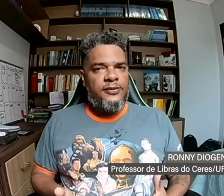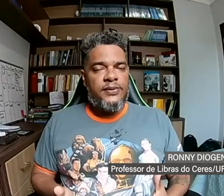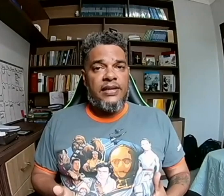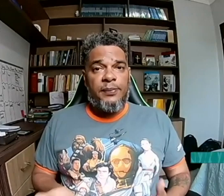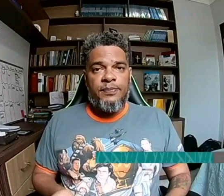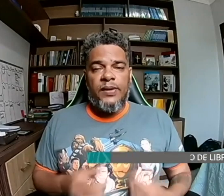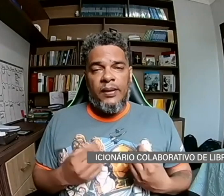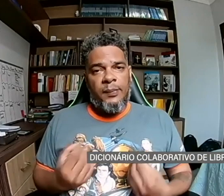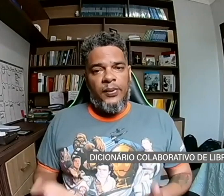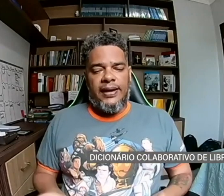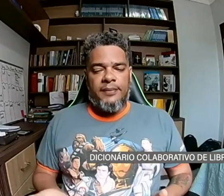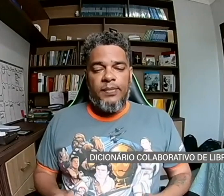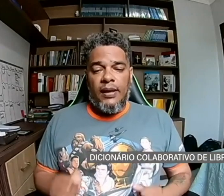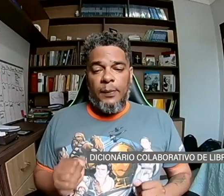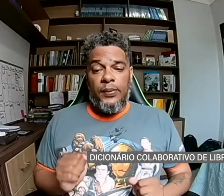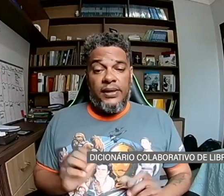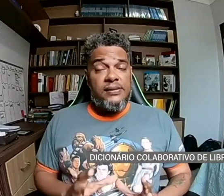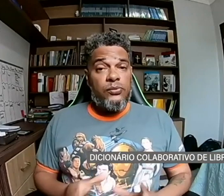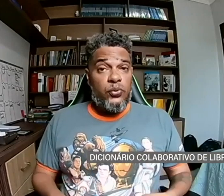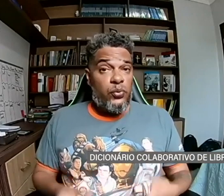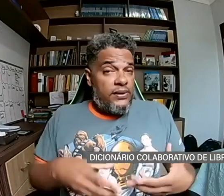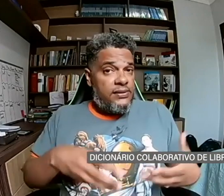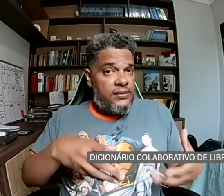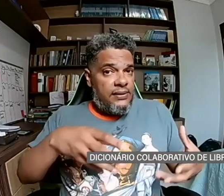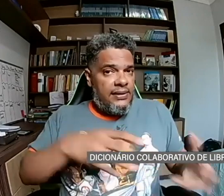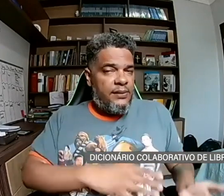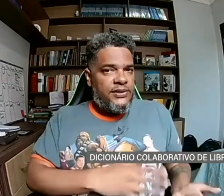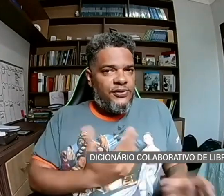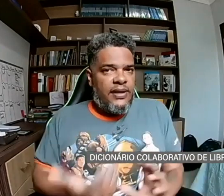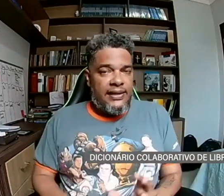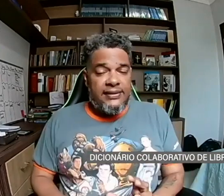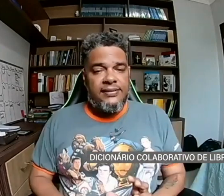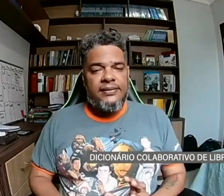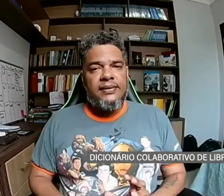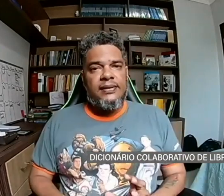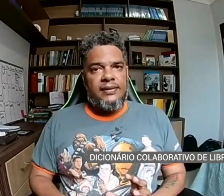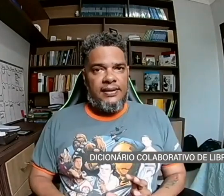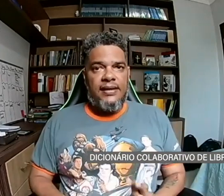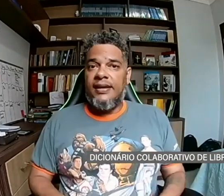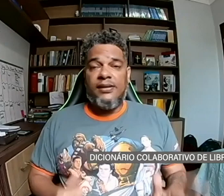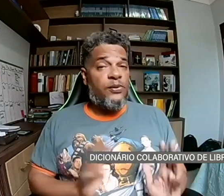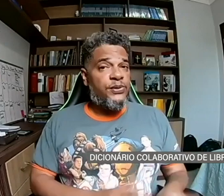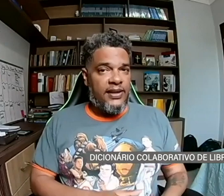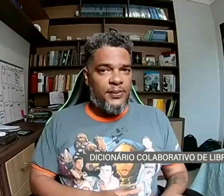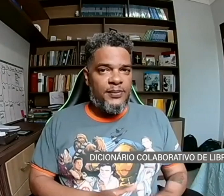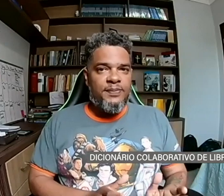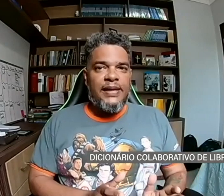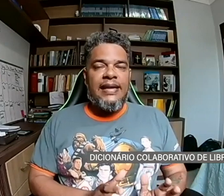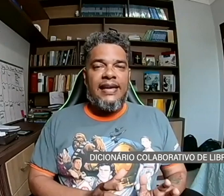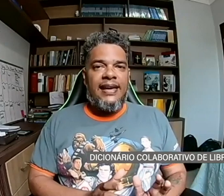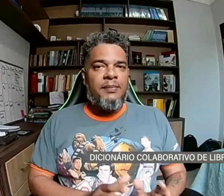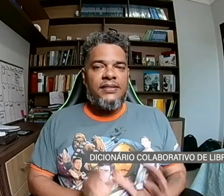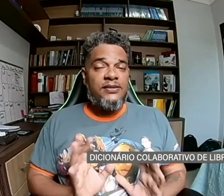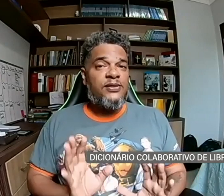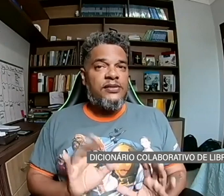tempo. Por quê? Porque são duas línguas diferentes, né? E é só um cérebro. Imagina só se